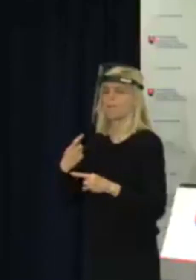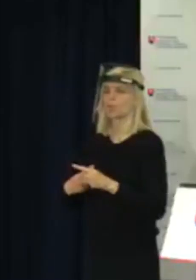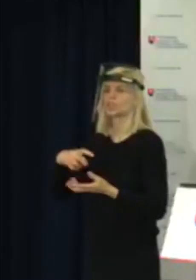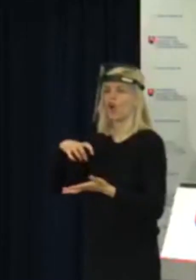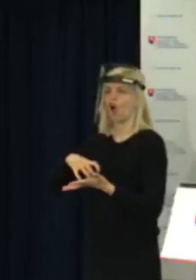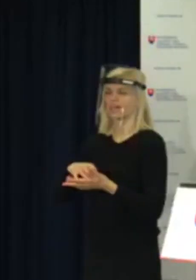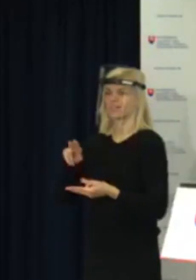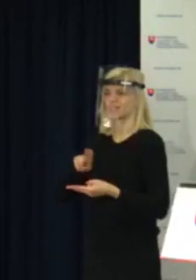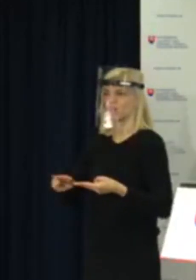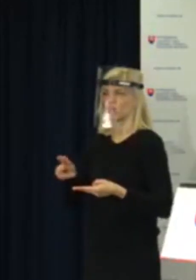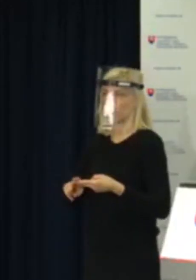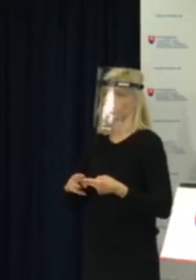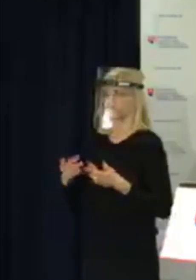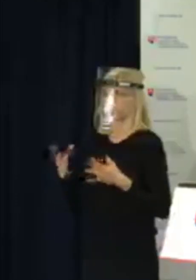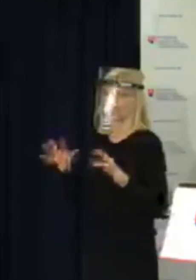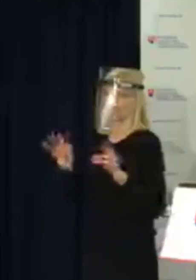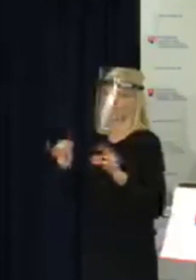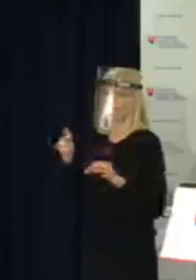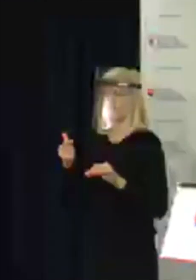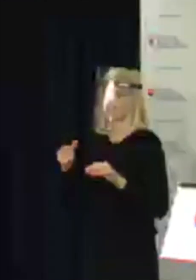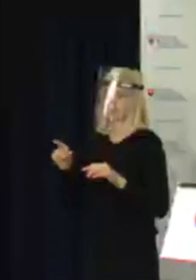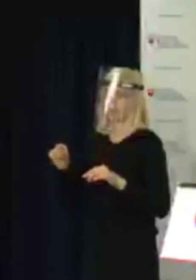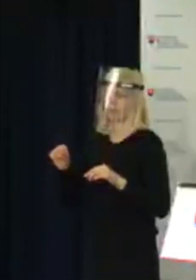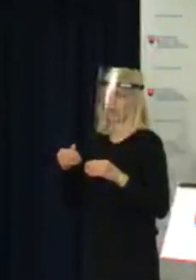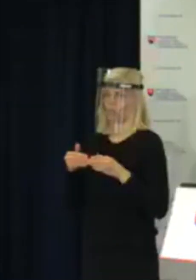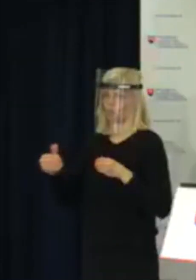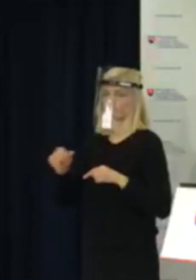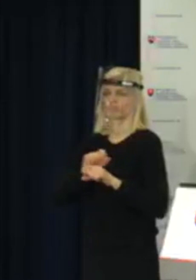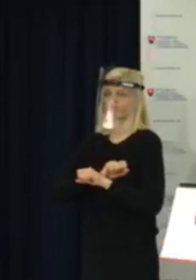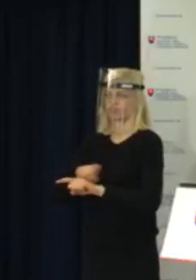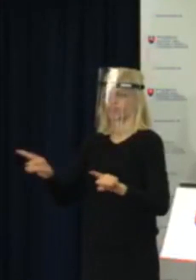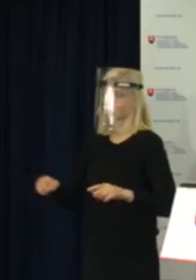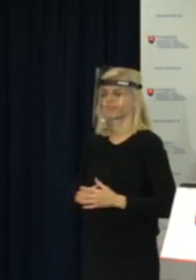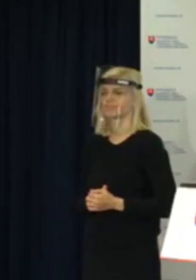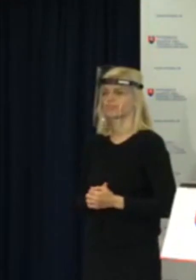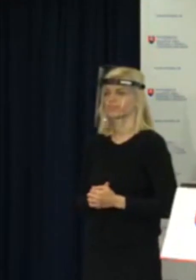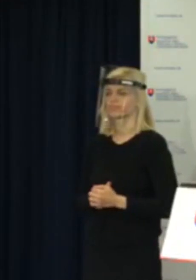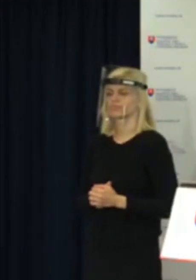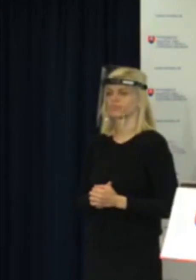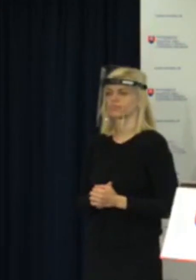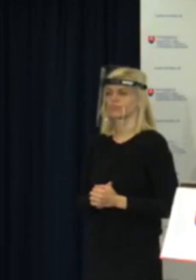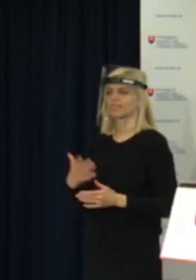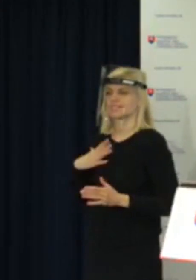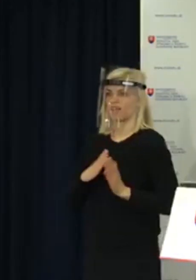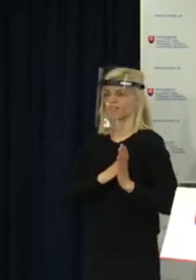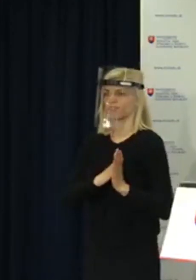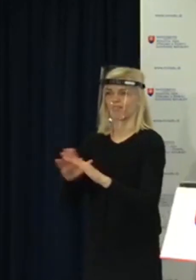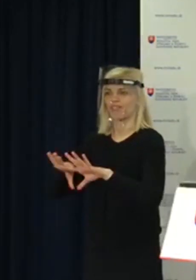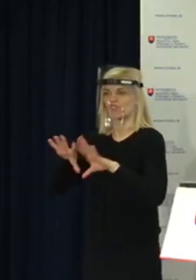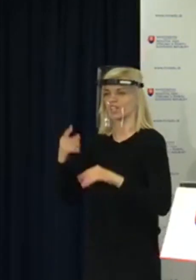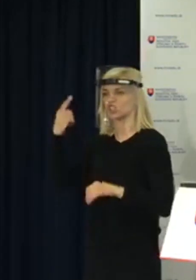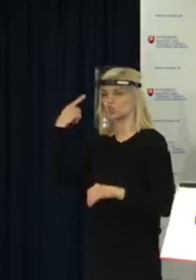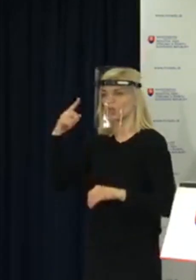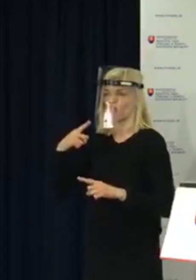priebehu niekoľko desiatok minút. Ja chcem poprosiť všetkých študentov alebo